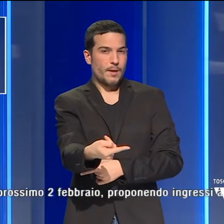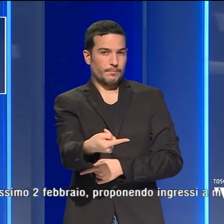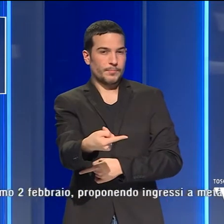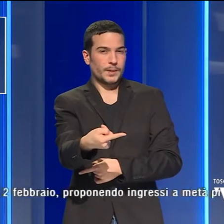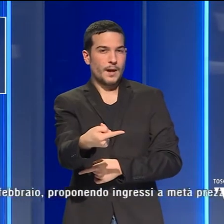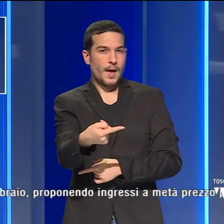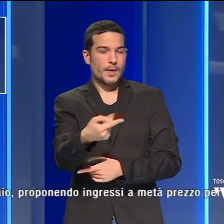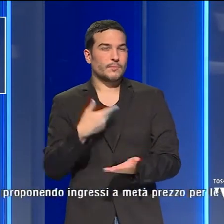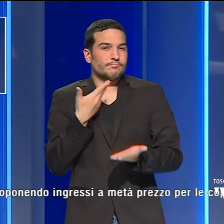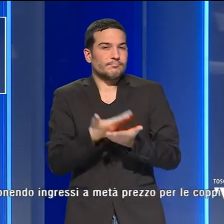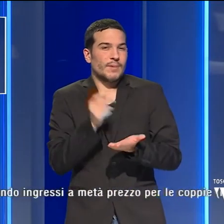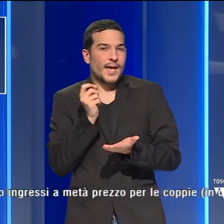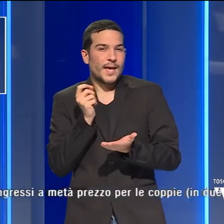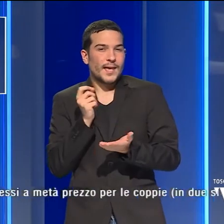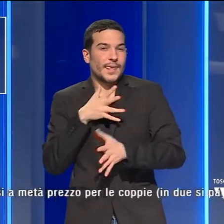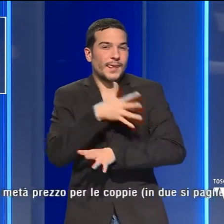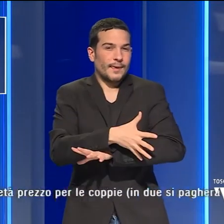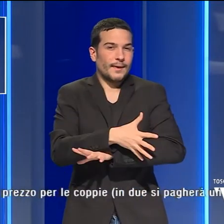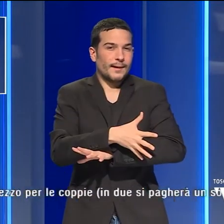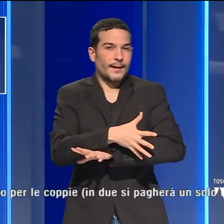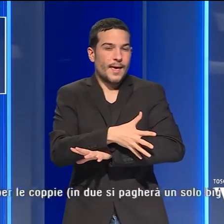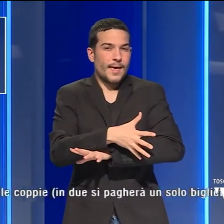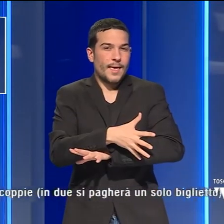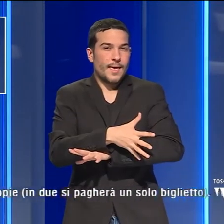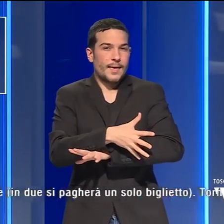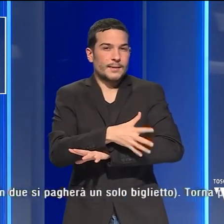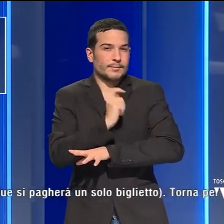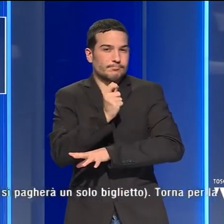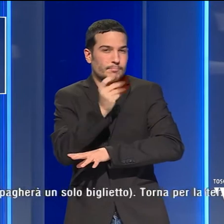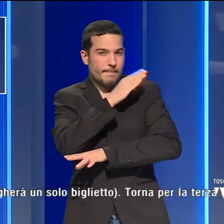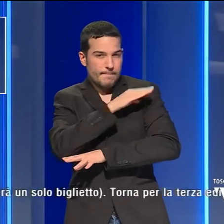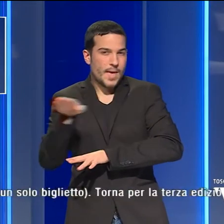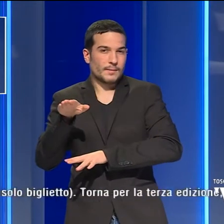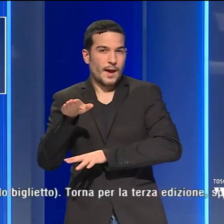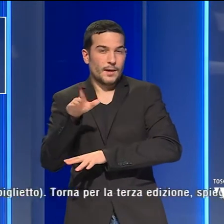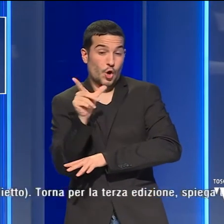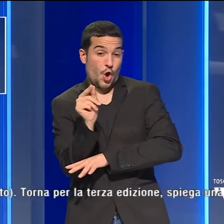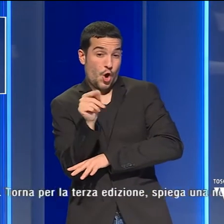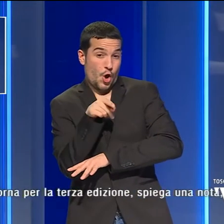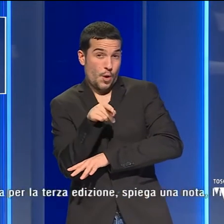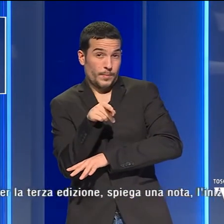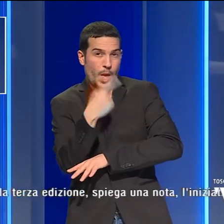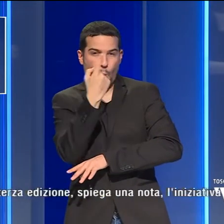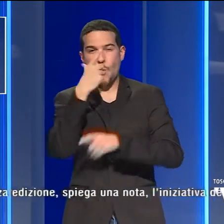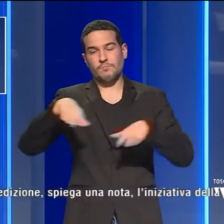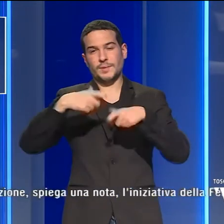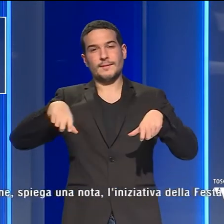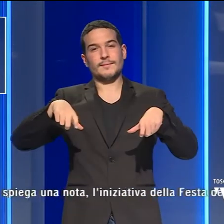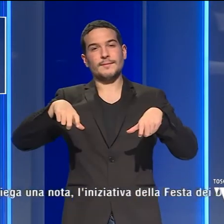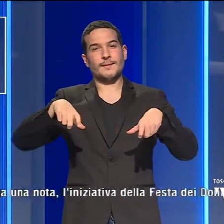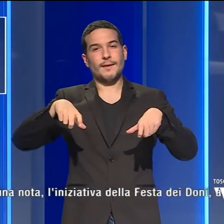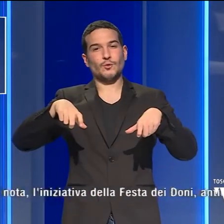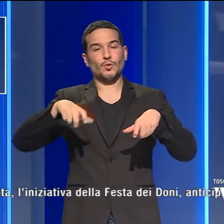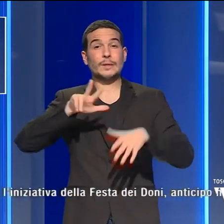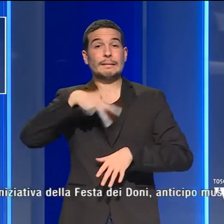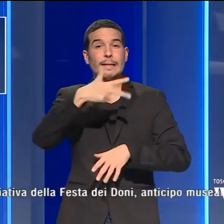ingressi a metà prezzo per le coppie. In due si pagherà un solo biglietto. Torna per la terza